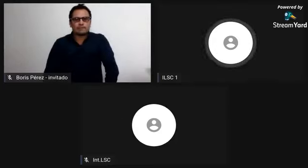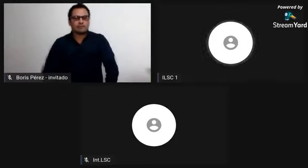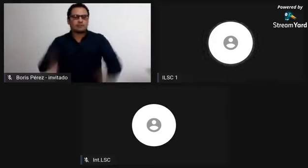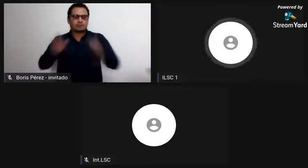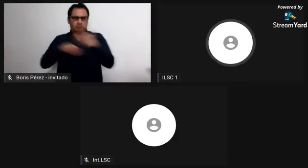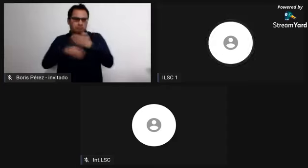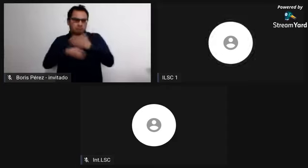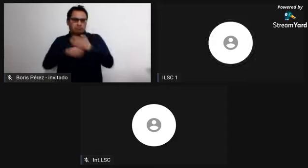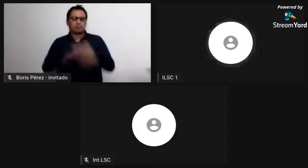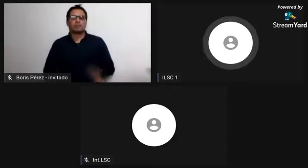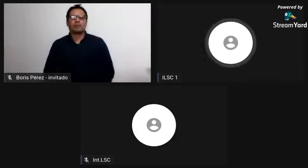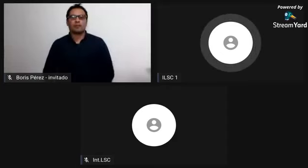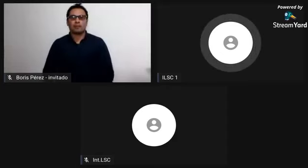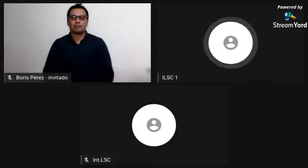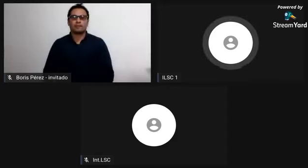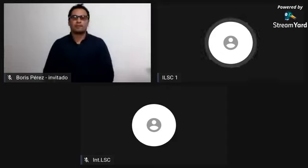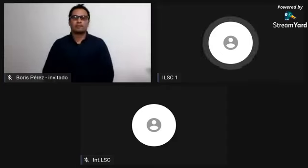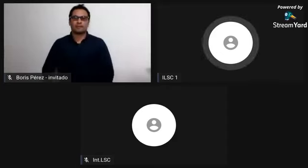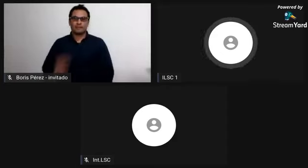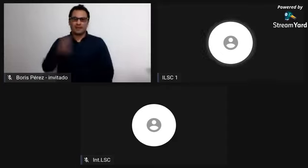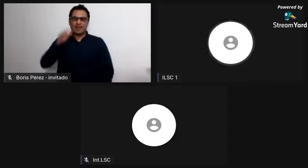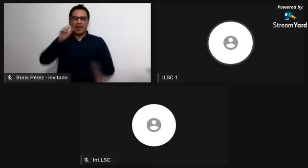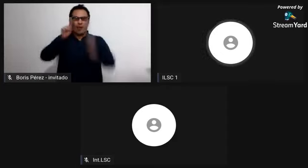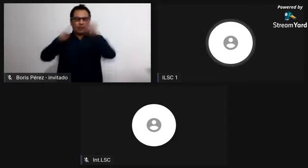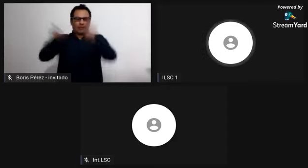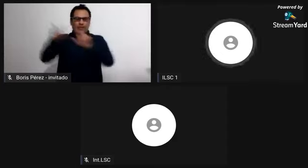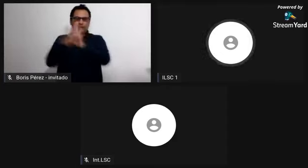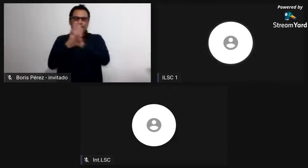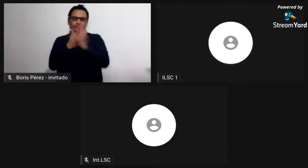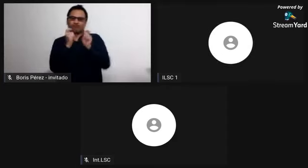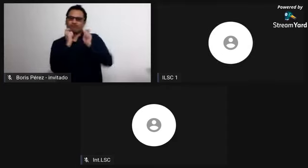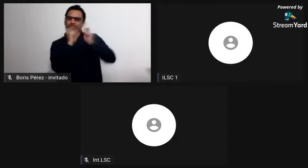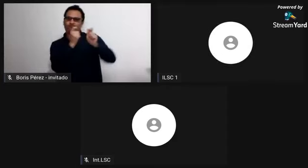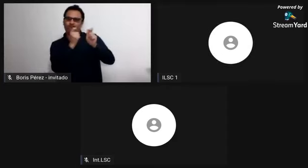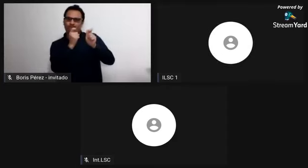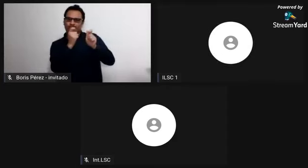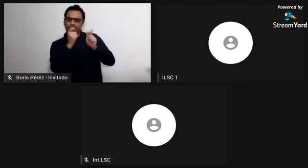esperemos a que se pueda proyectar la presentación